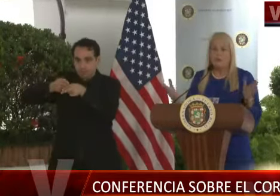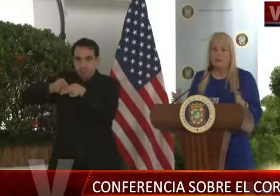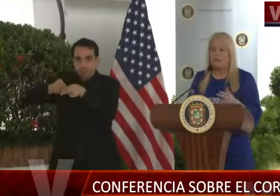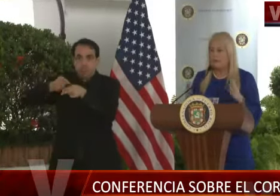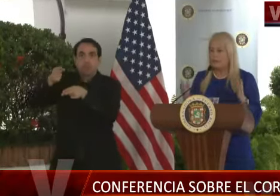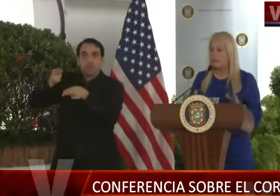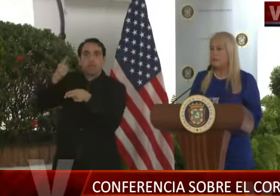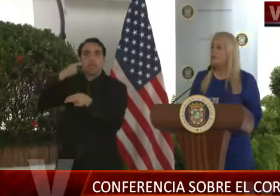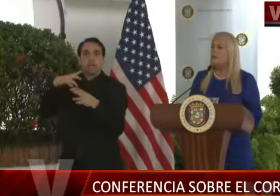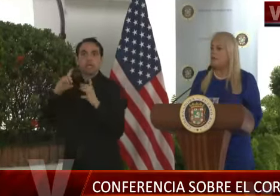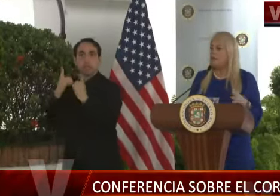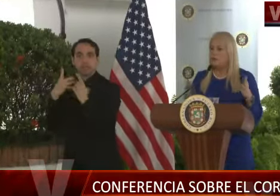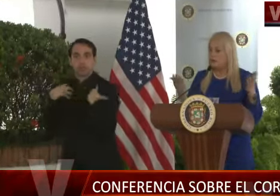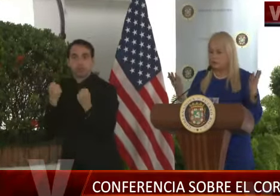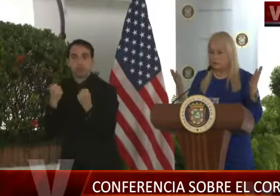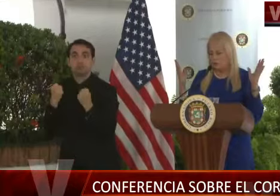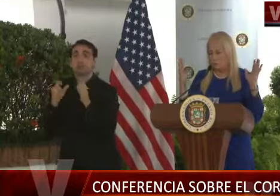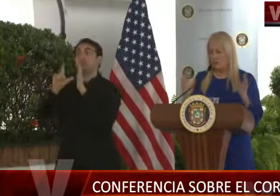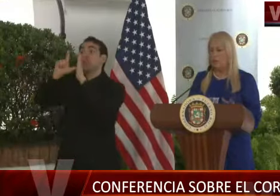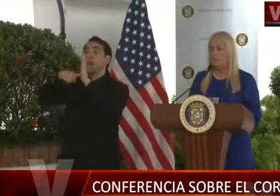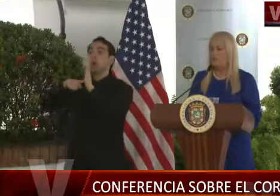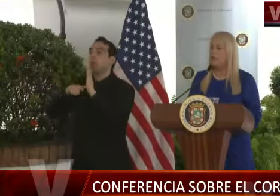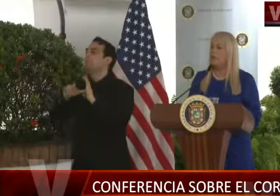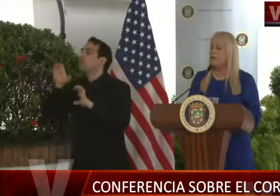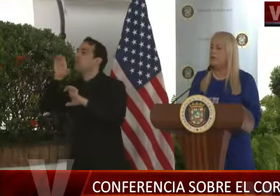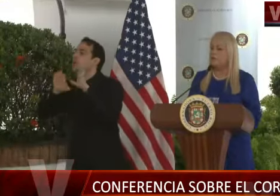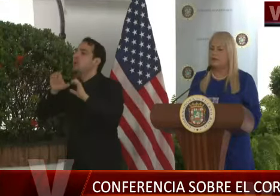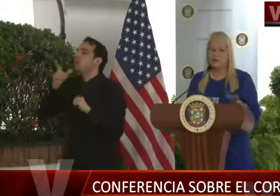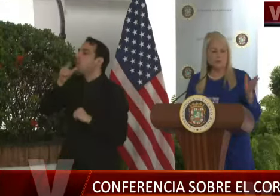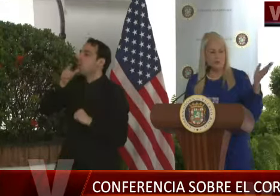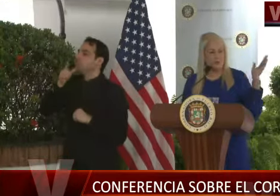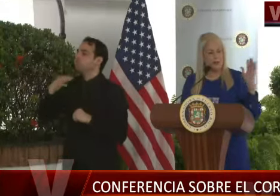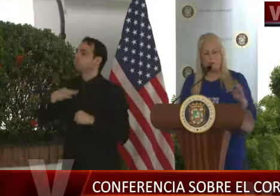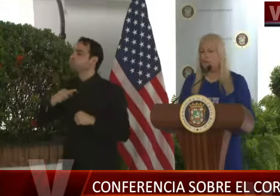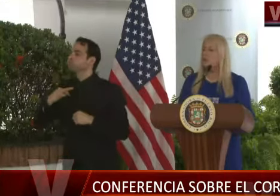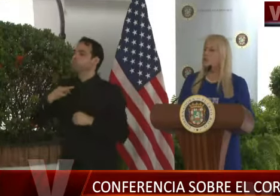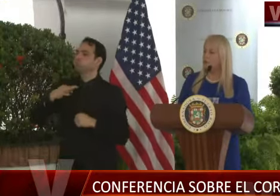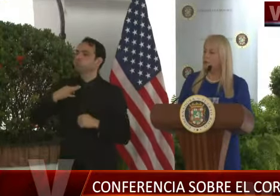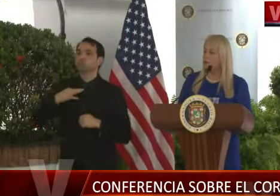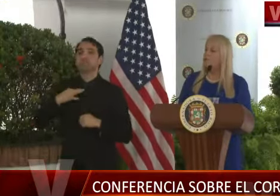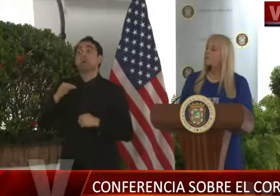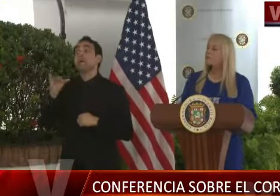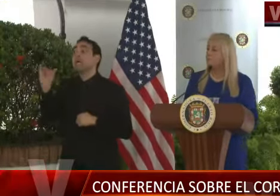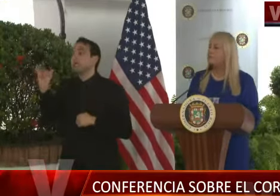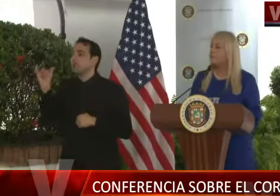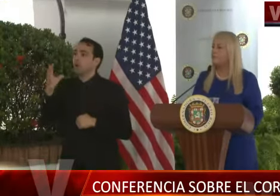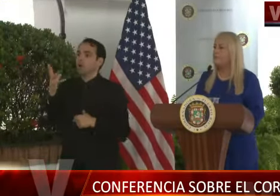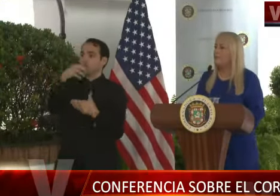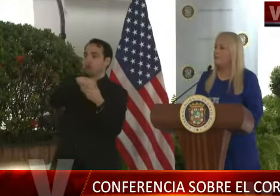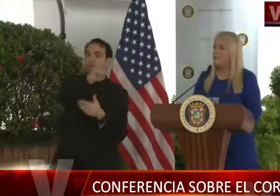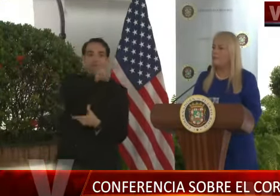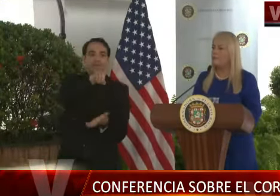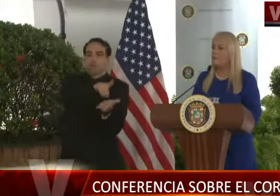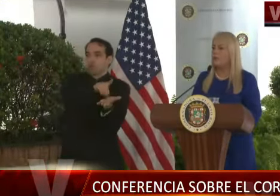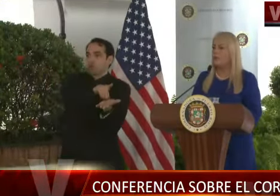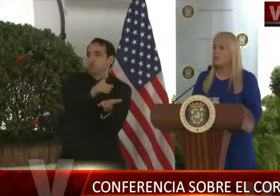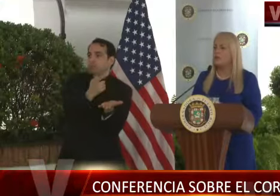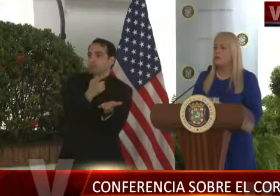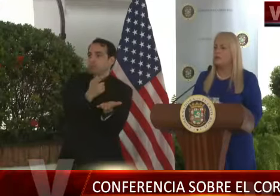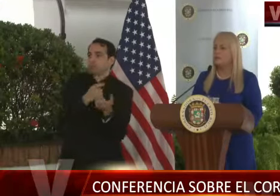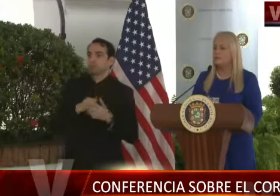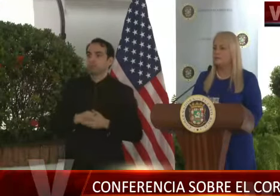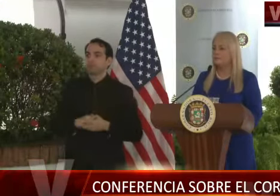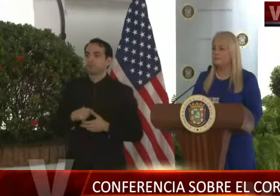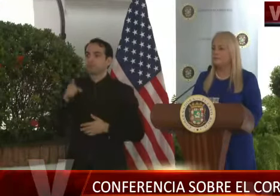y eventualmente se estarán evaluando las personas que puedan ser consideradas, incluyendo a la doctora. Doctor